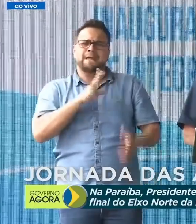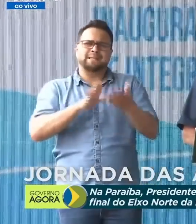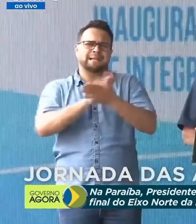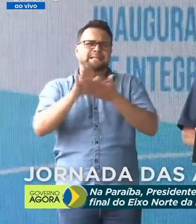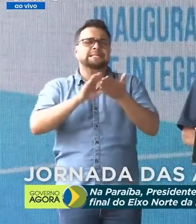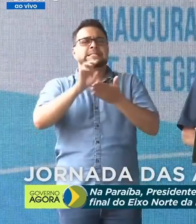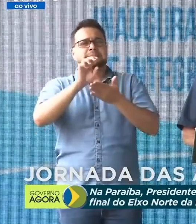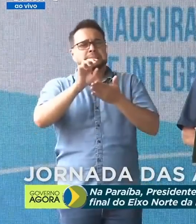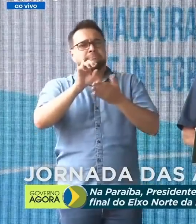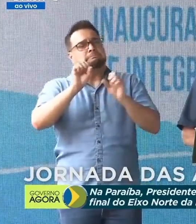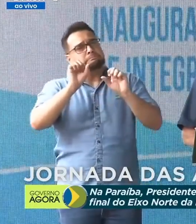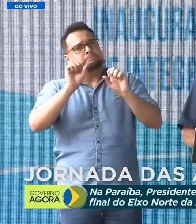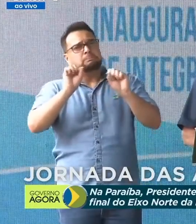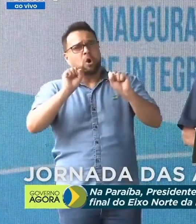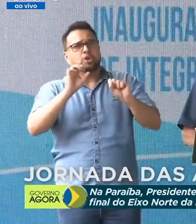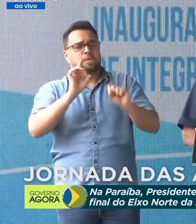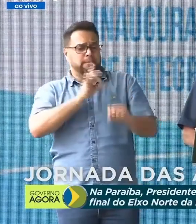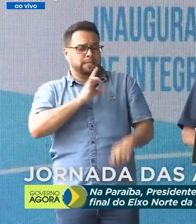morte eterna.